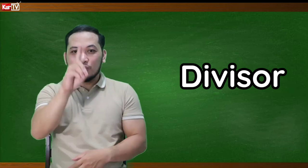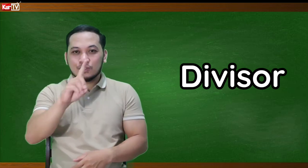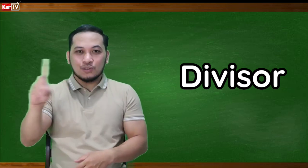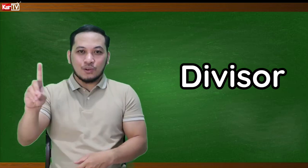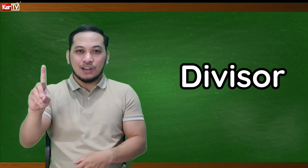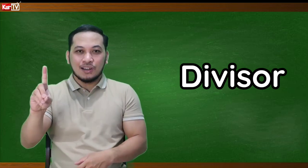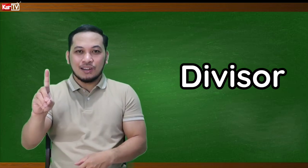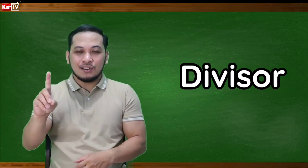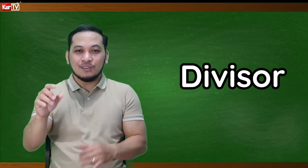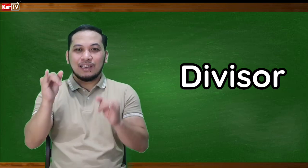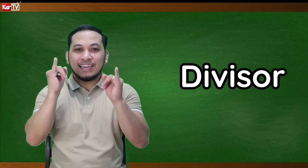Divisor. Ulit.